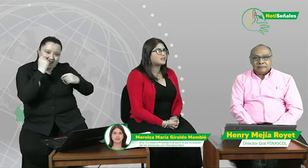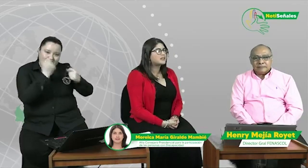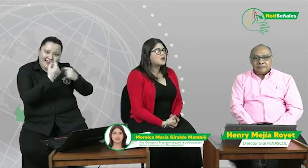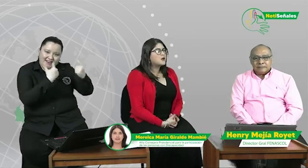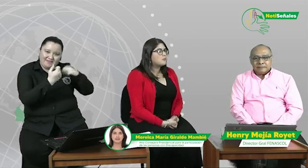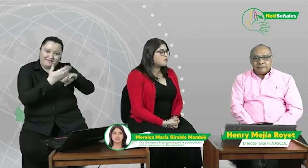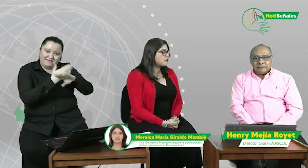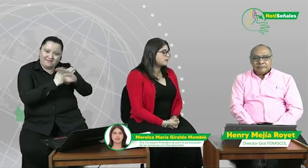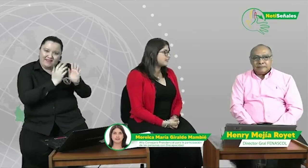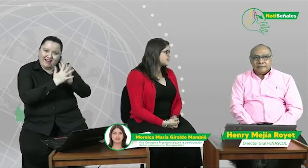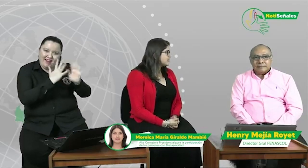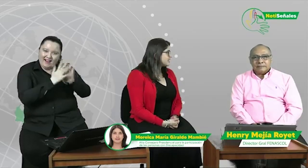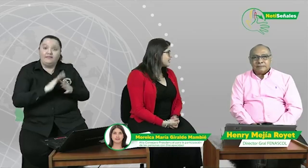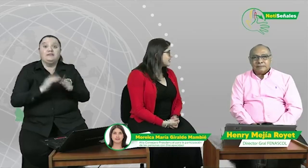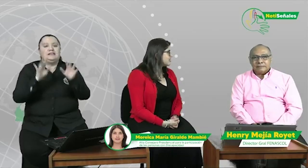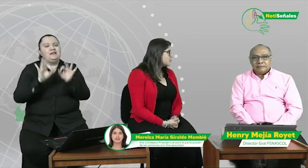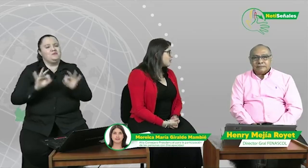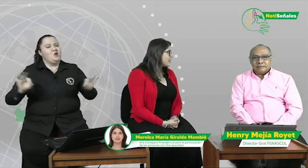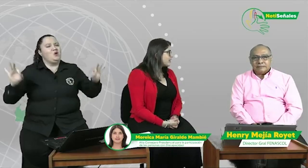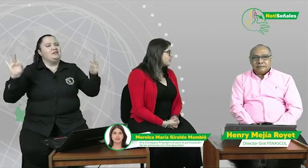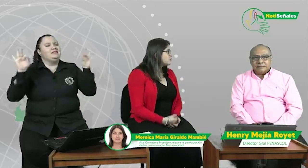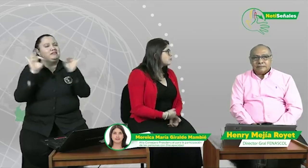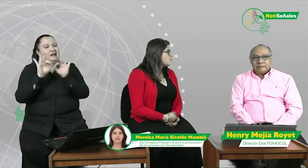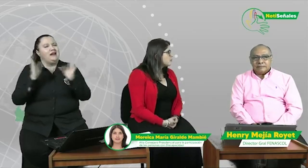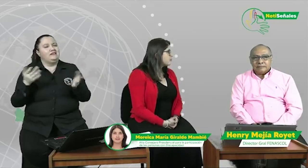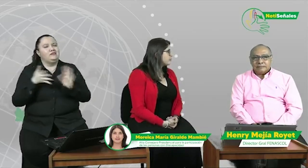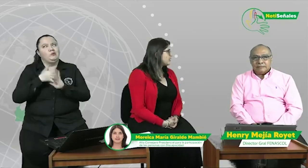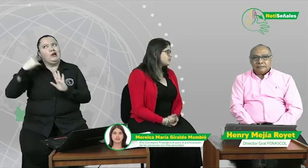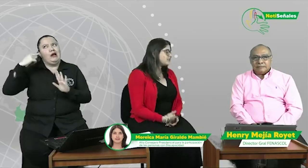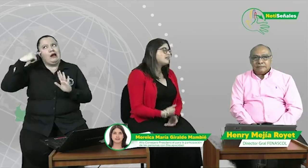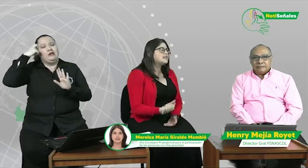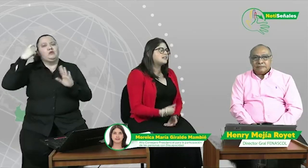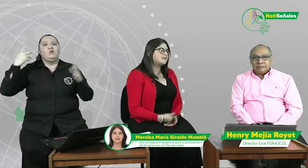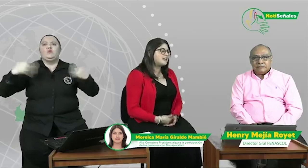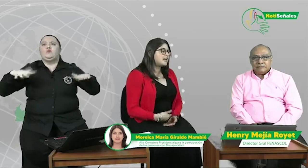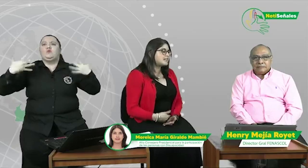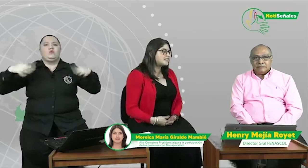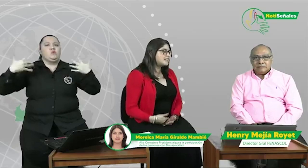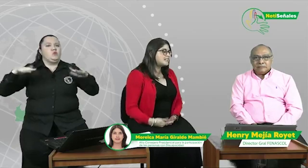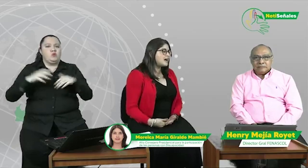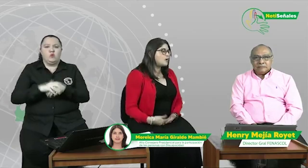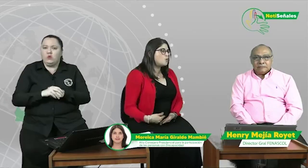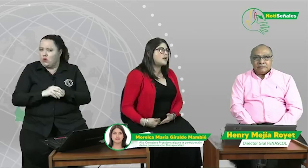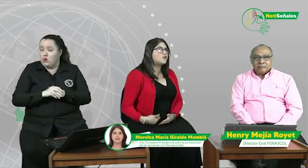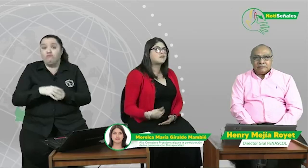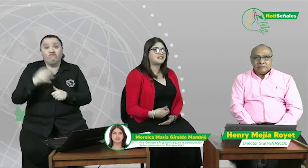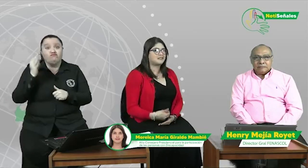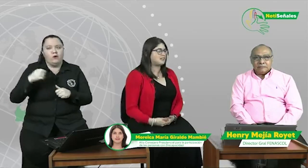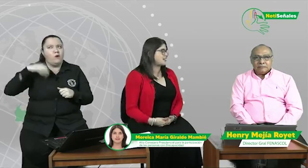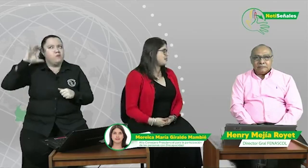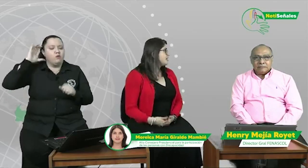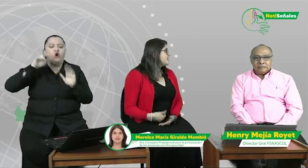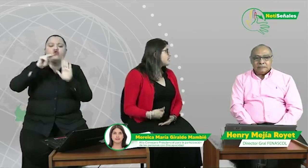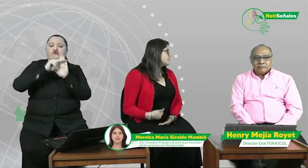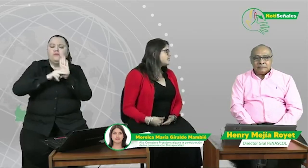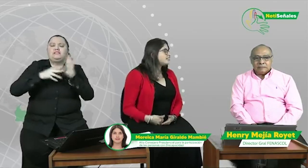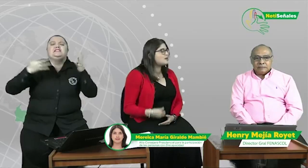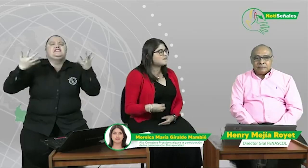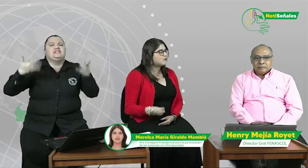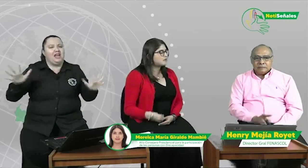muy importantes que señalas y todavía hay retos muy importantes. Si bien existe ya una normatividad y existe ya una información